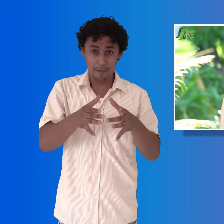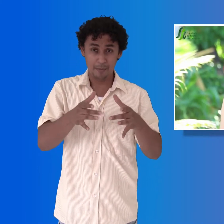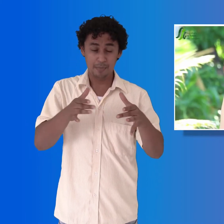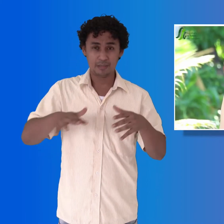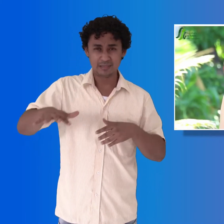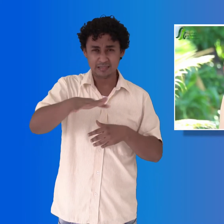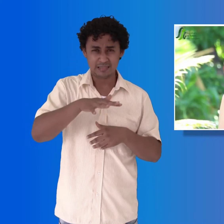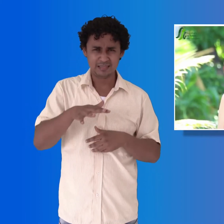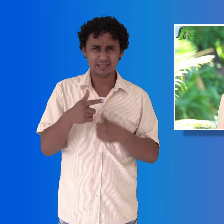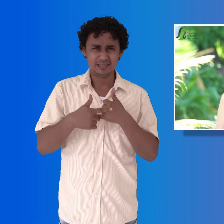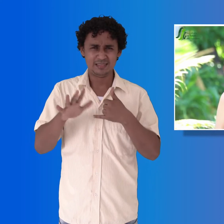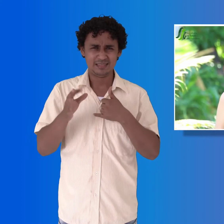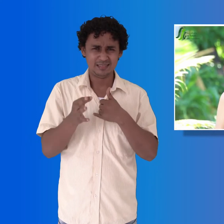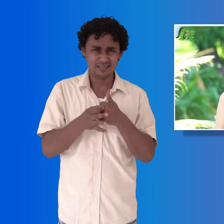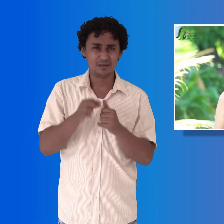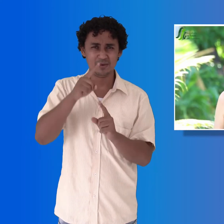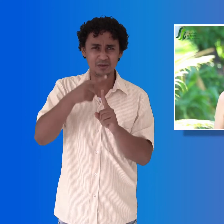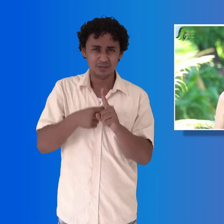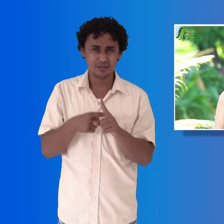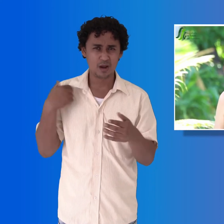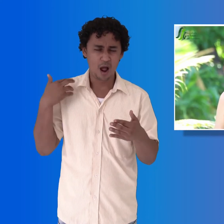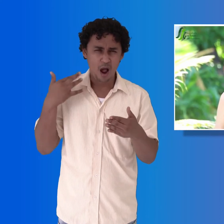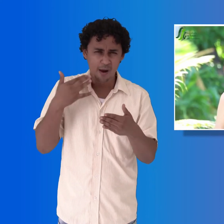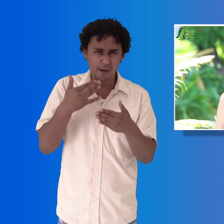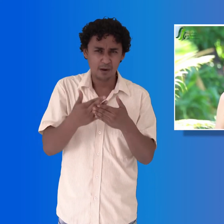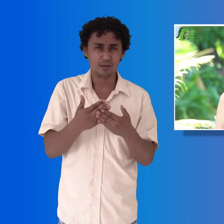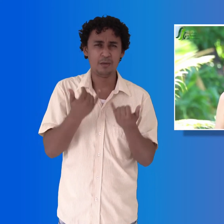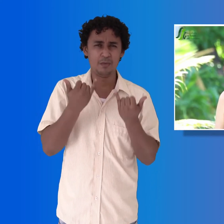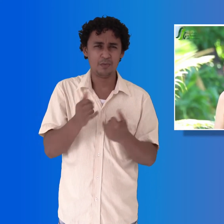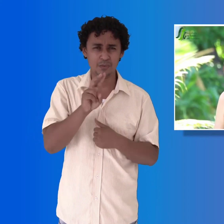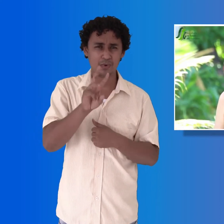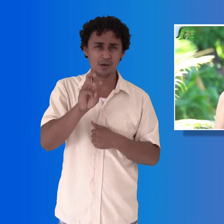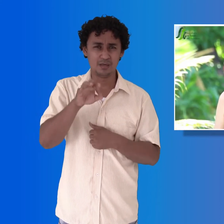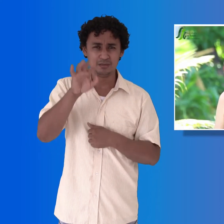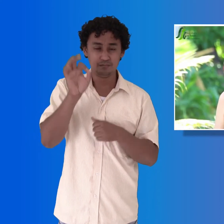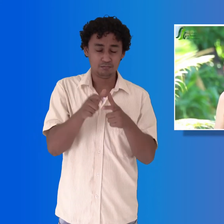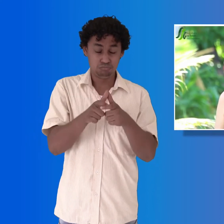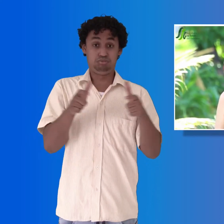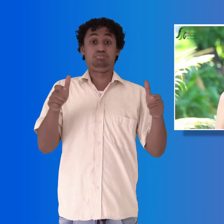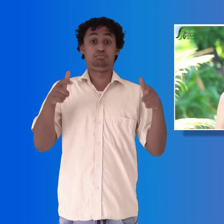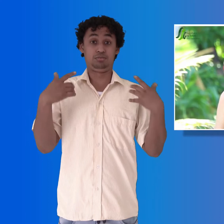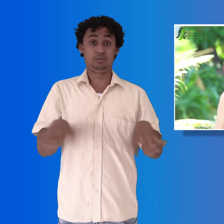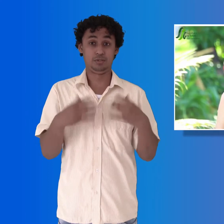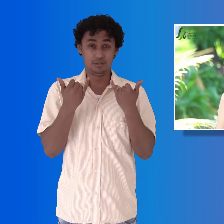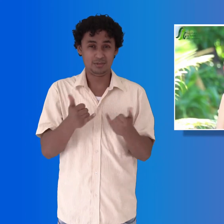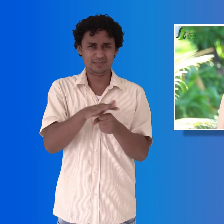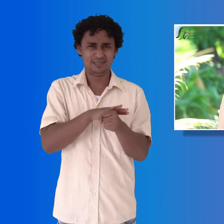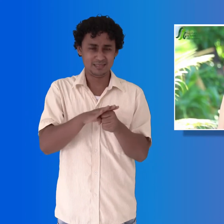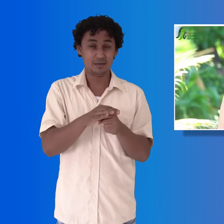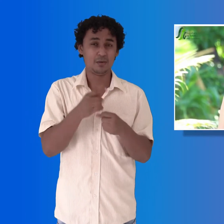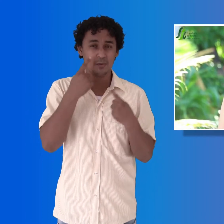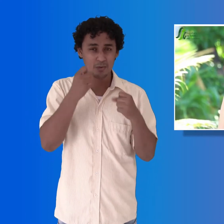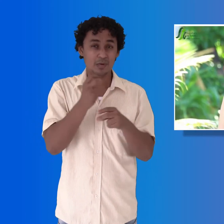Desde el mes de julio a la fecha se ha reportado el 73% de los casos en población civil, situación que también debe tenerse en cuenta como una